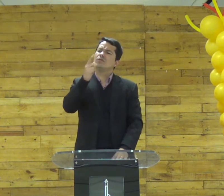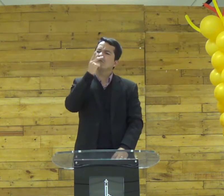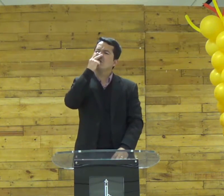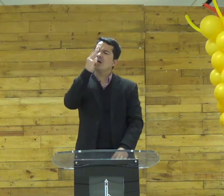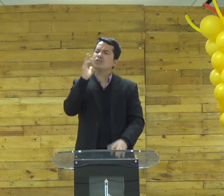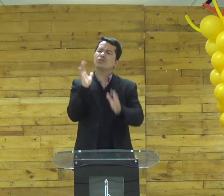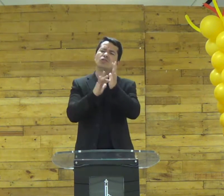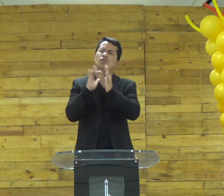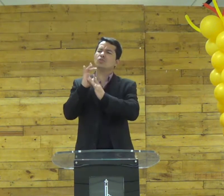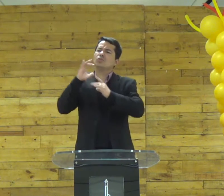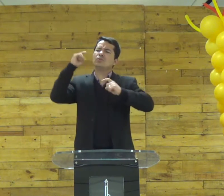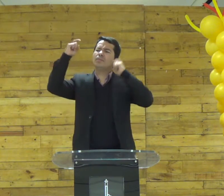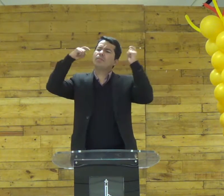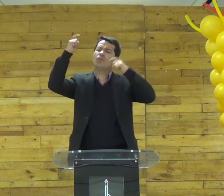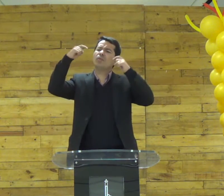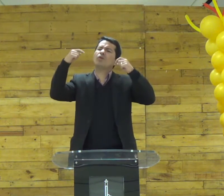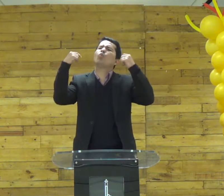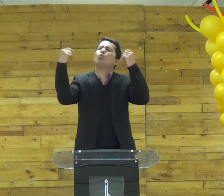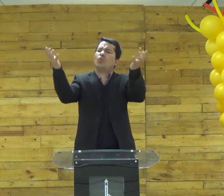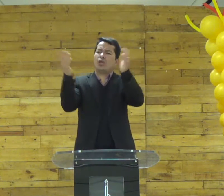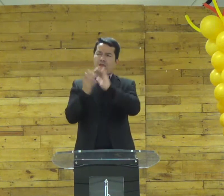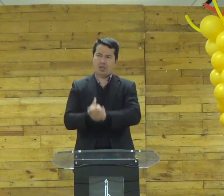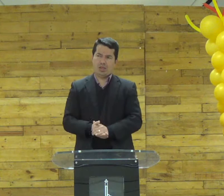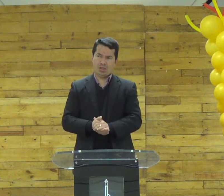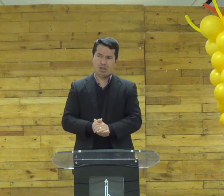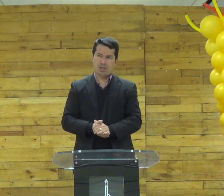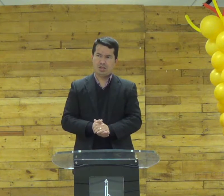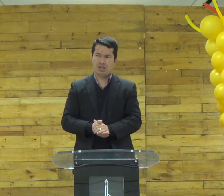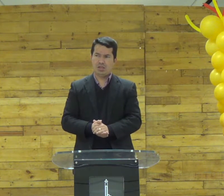ou não sei o que você acha mas você acha que Jesus se preocupava com o que?